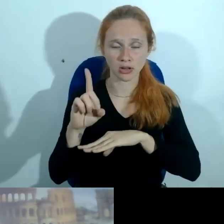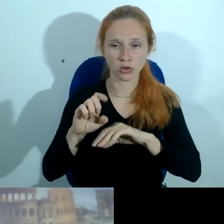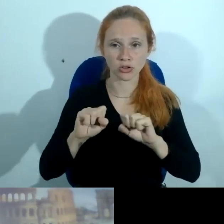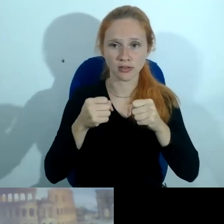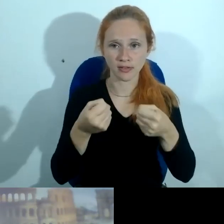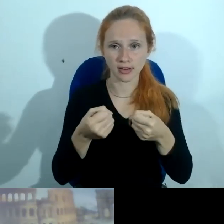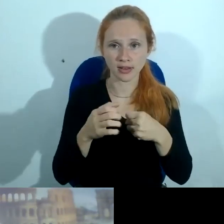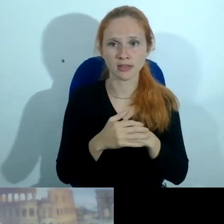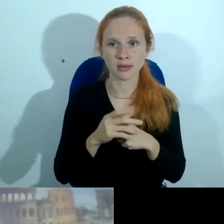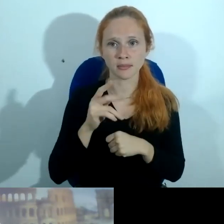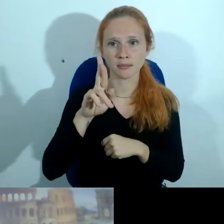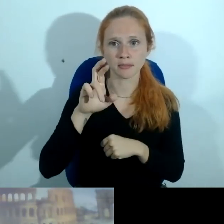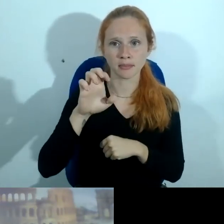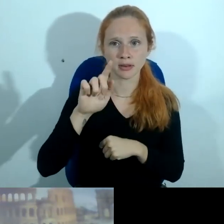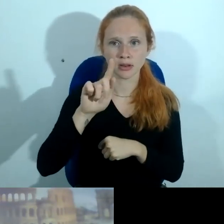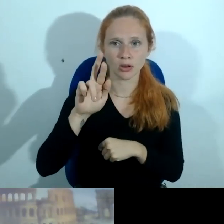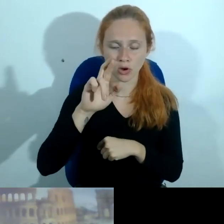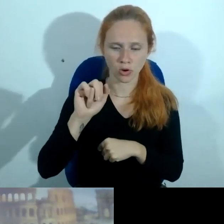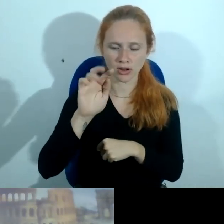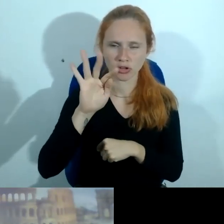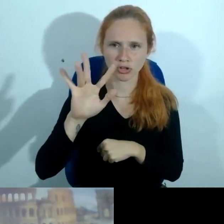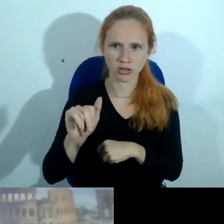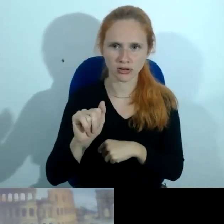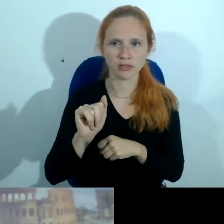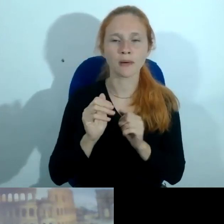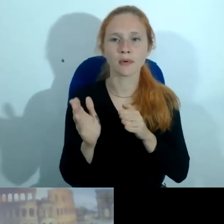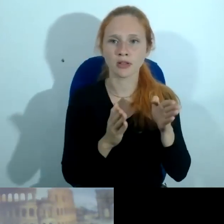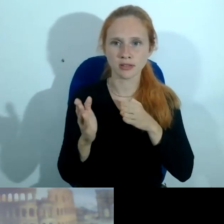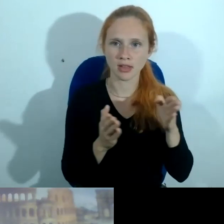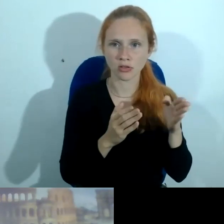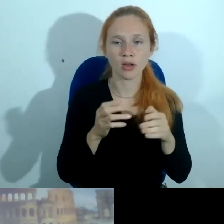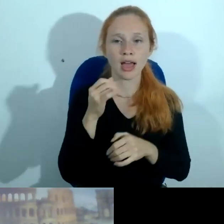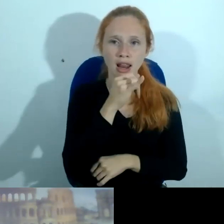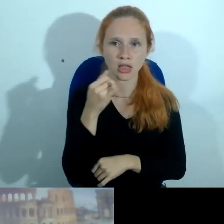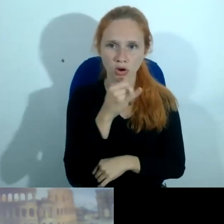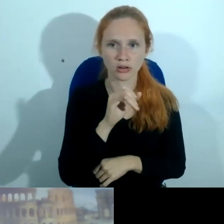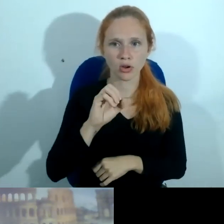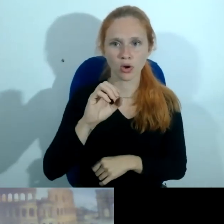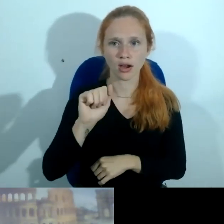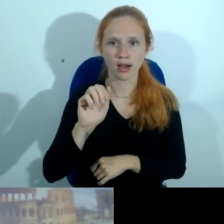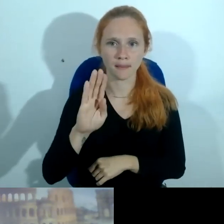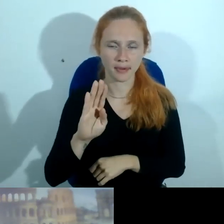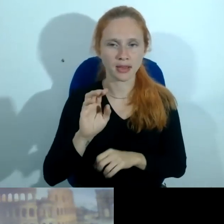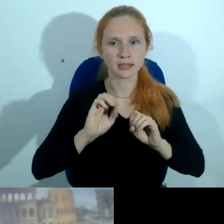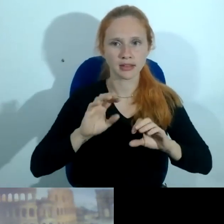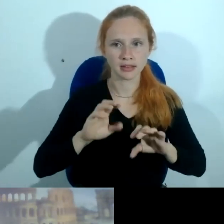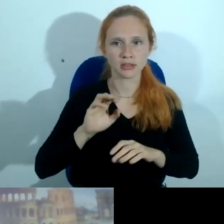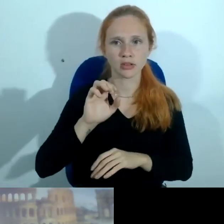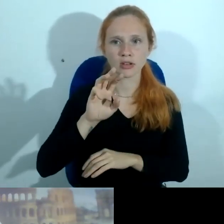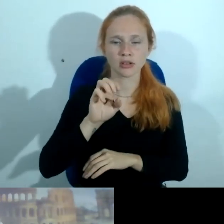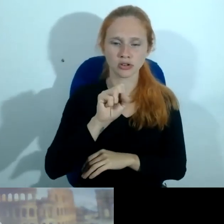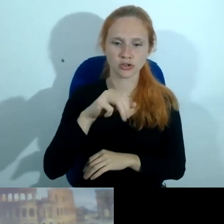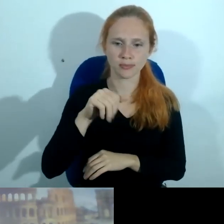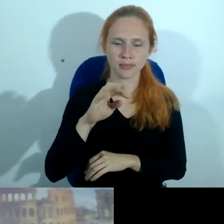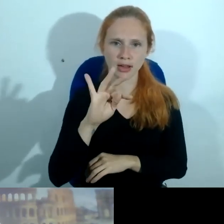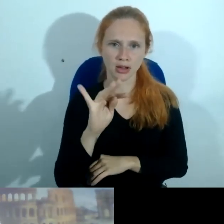prerrogativas dos processos eletrônicos inteligência artificial da OAB diretor de inovação em ensino da Smart 3 e